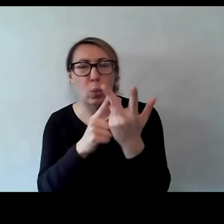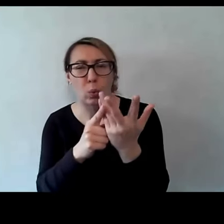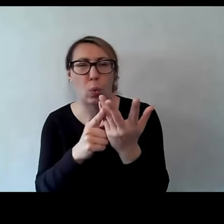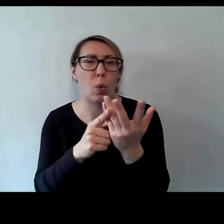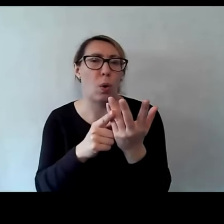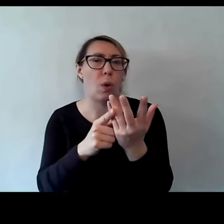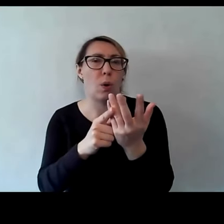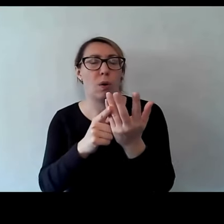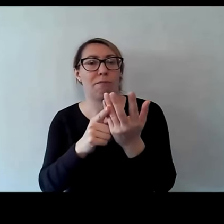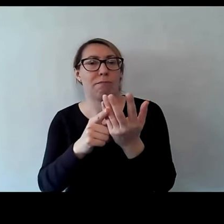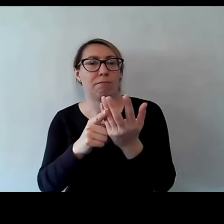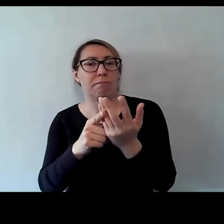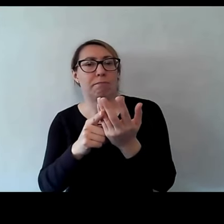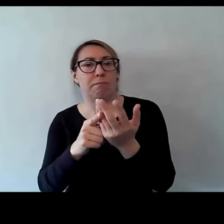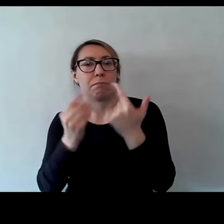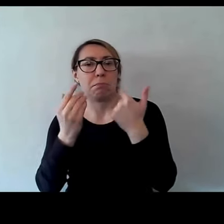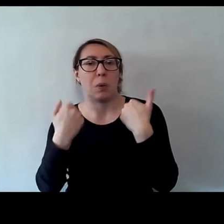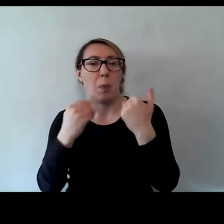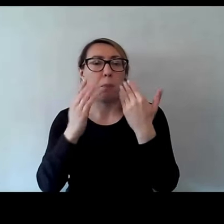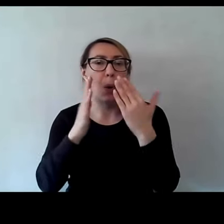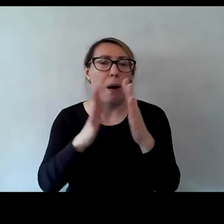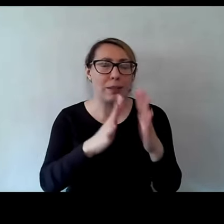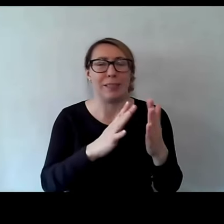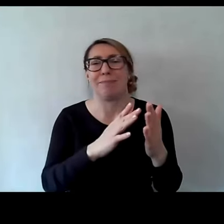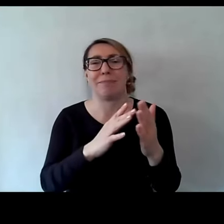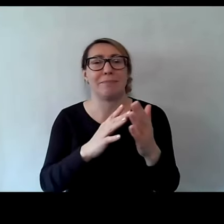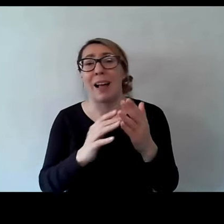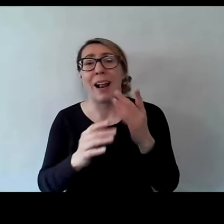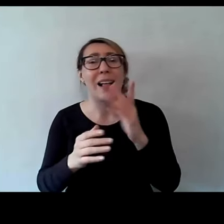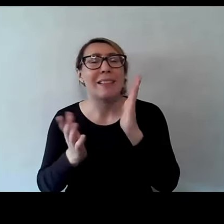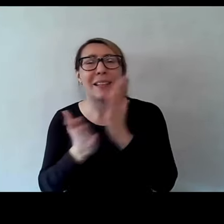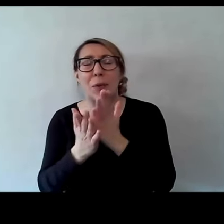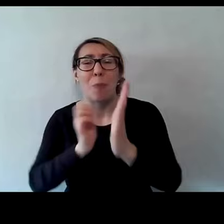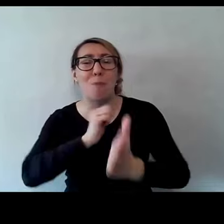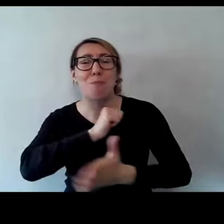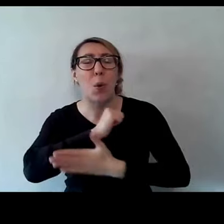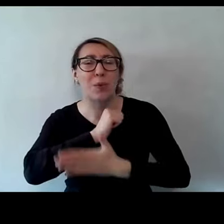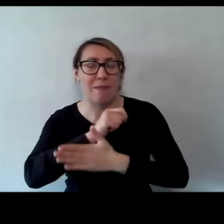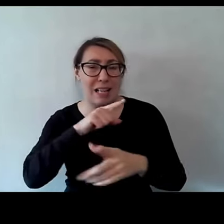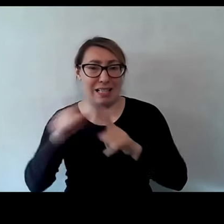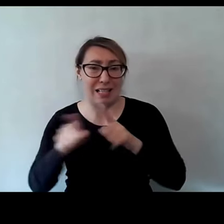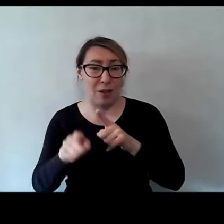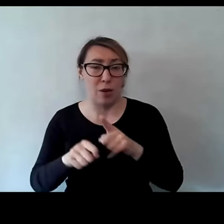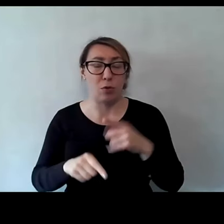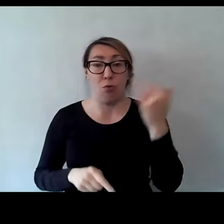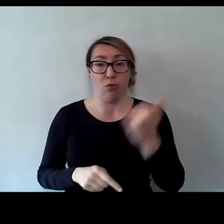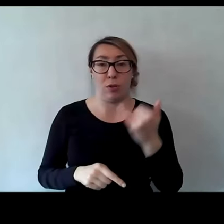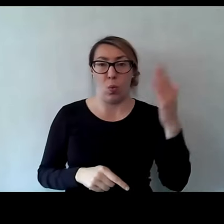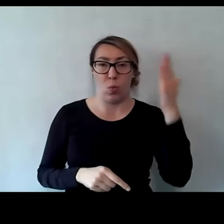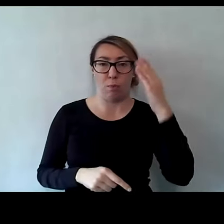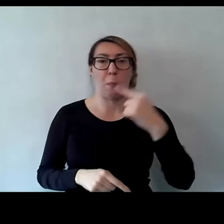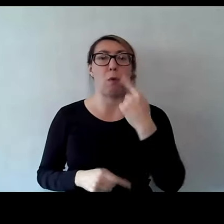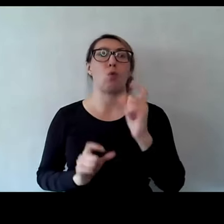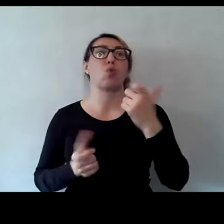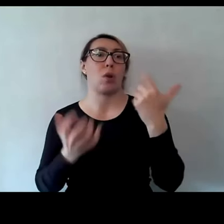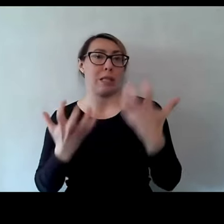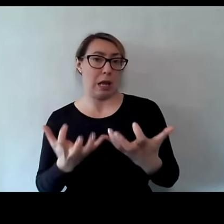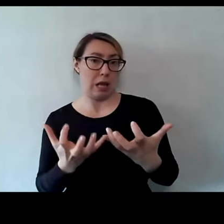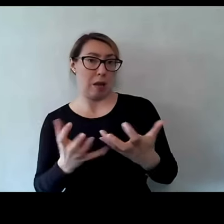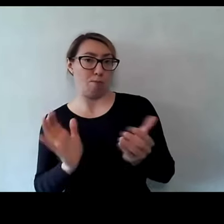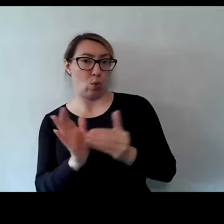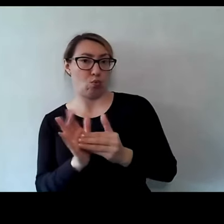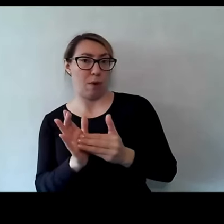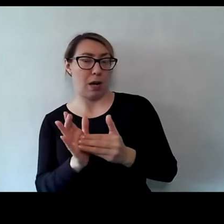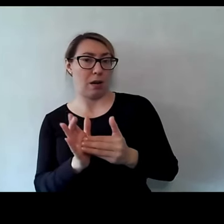pokazywane. Ale jeżeli wejdziemy w podstawowe znaki, to dziecko zdefiniuje potrzebę. I jest taka